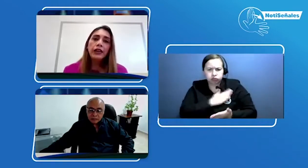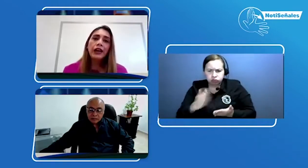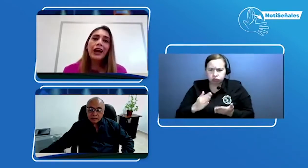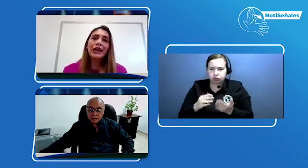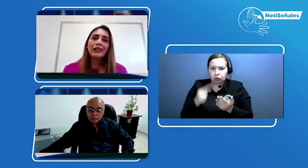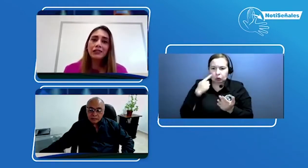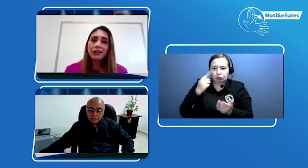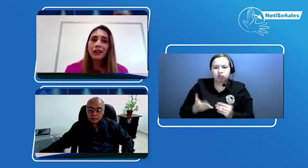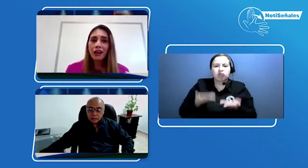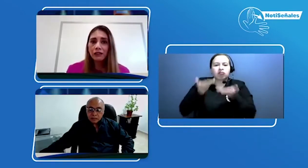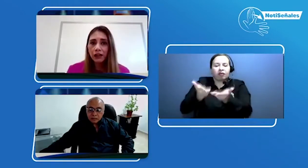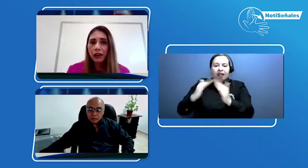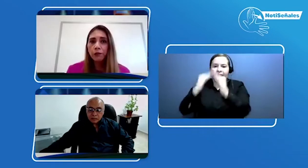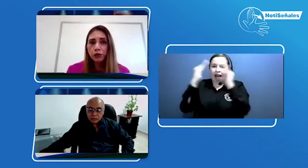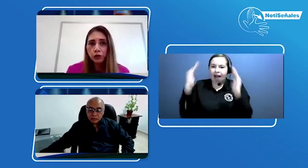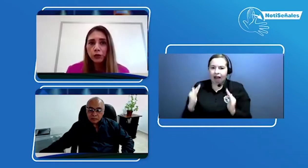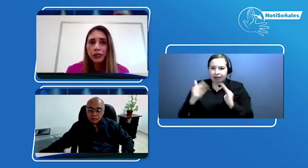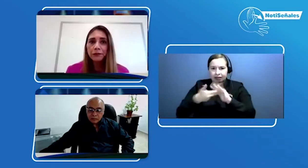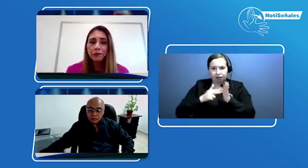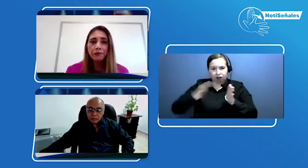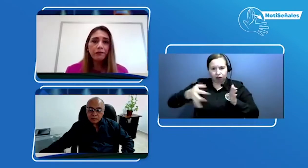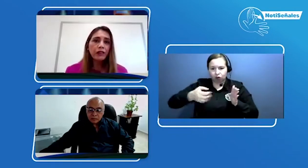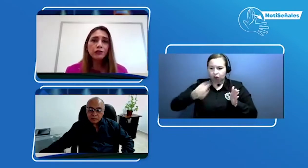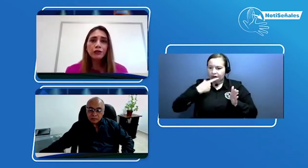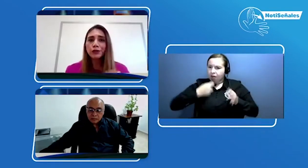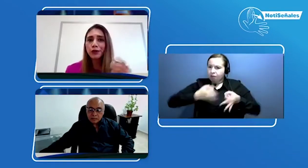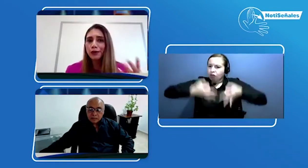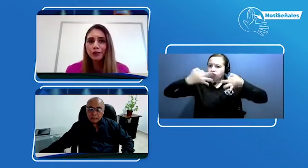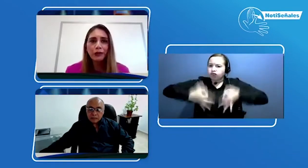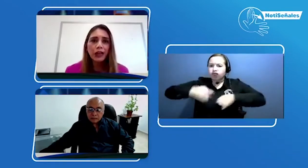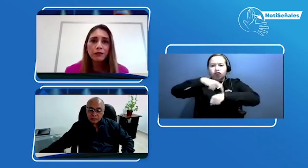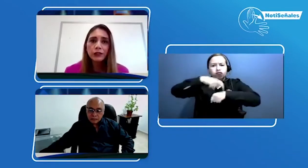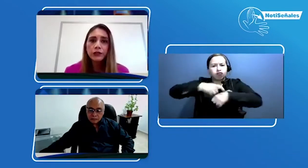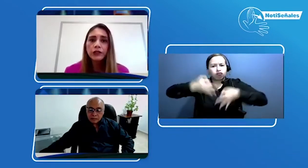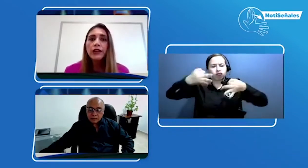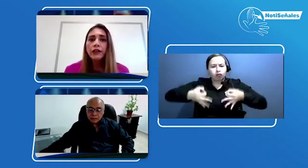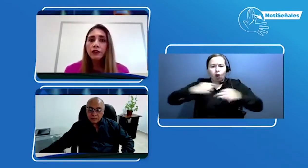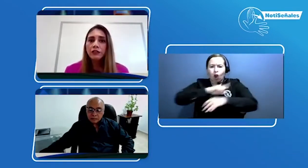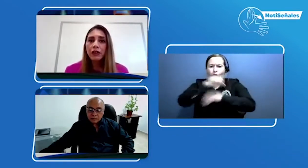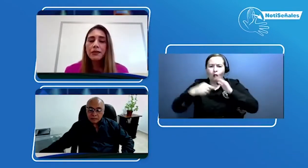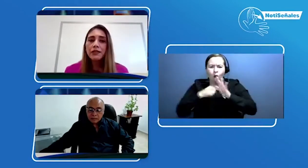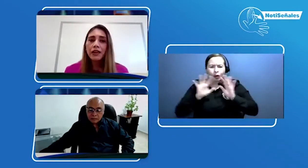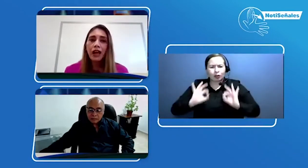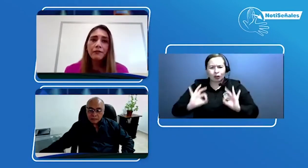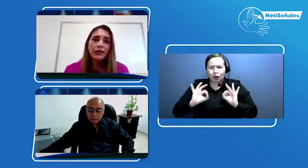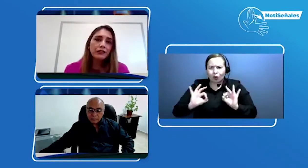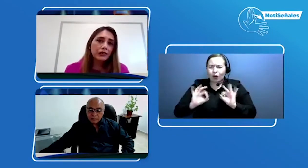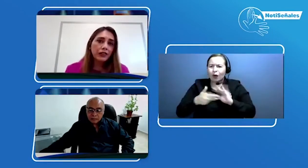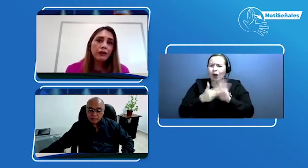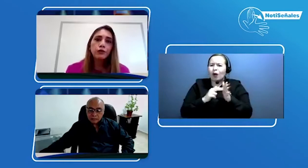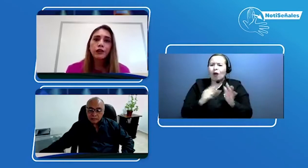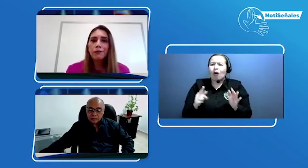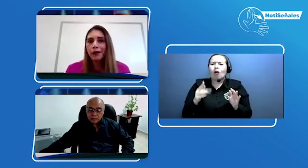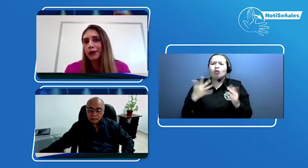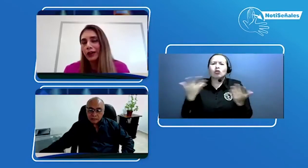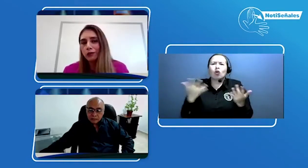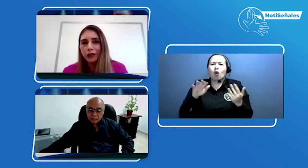garantizar la entrega oportuna, pues con todos los parámetros, no solamente administrativos, el pago de la cuota